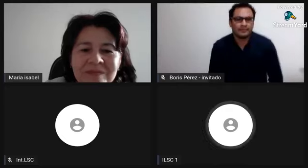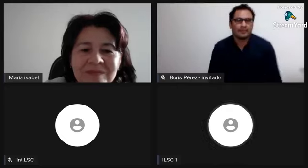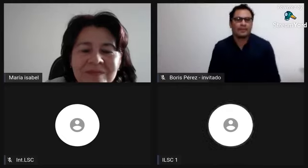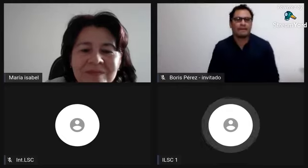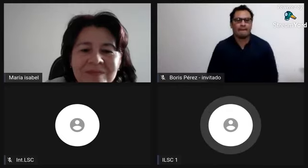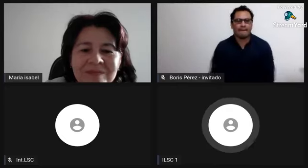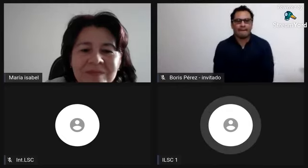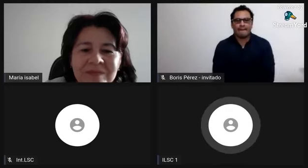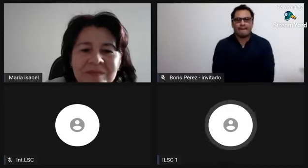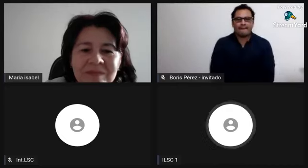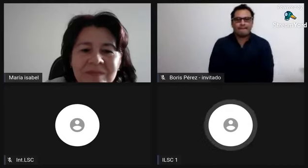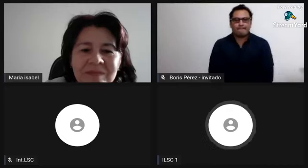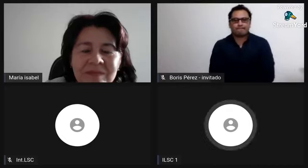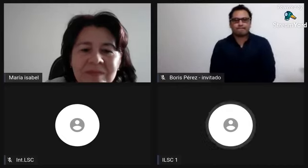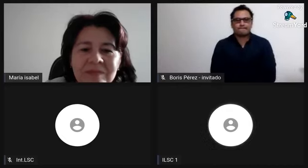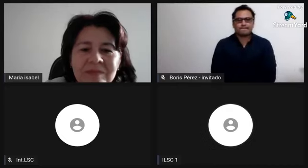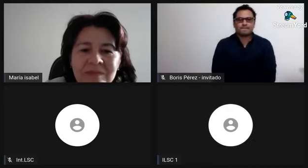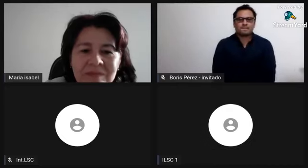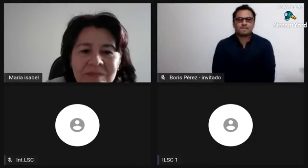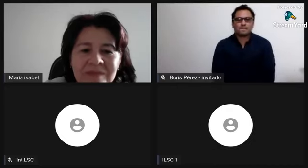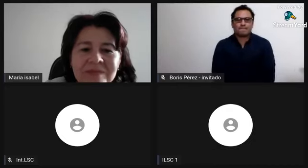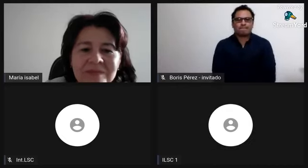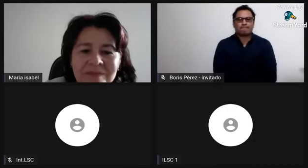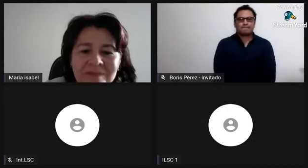hacer una ampliación del tema.